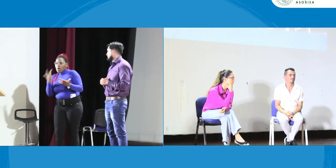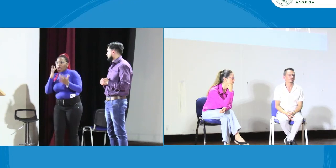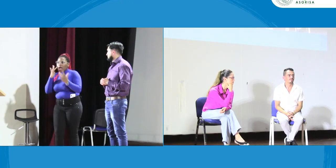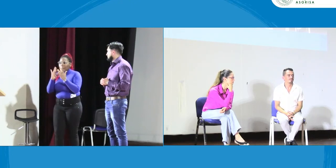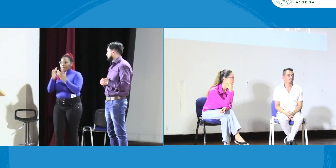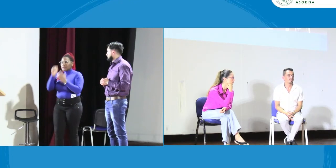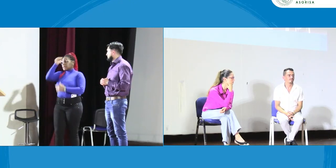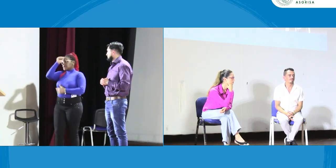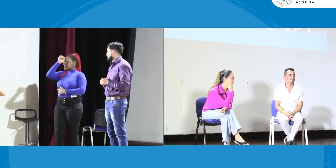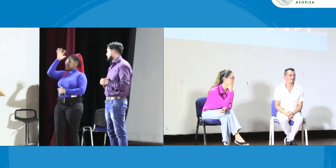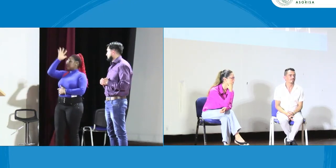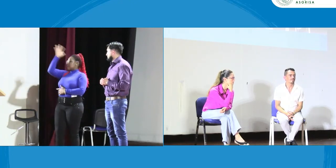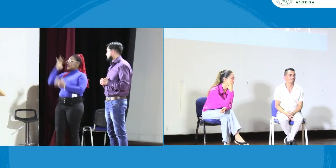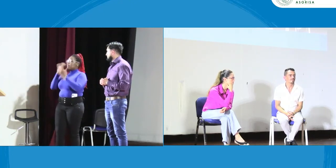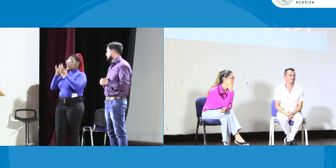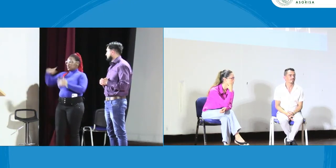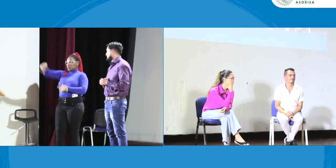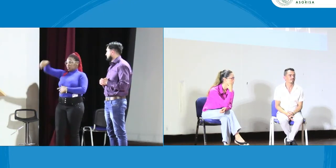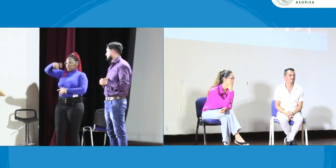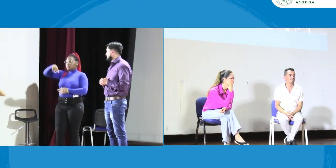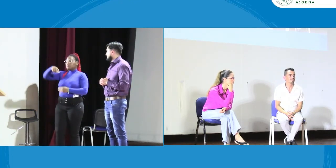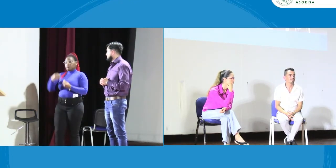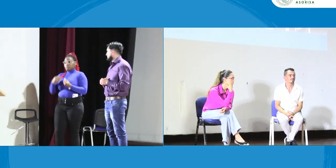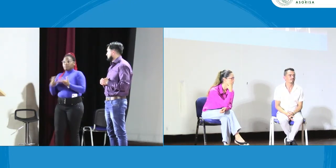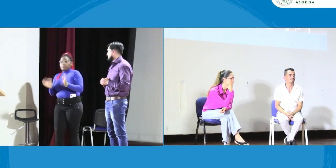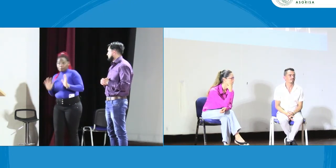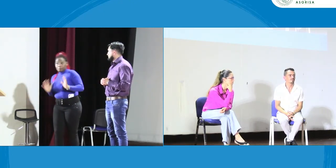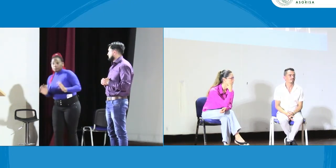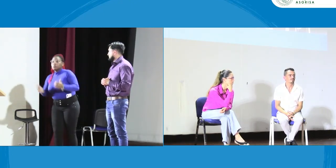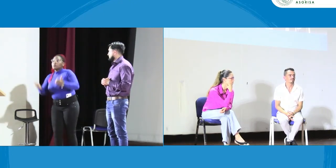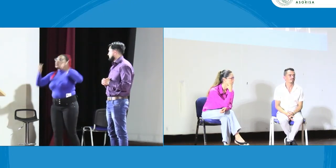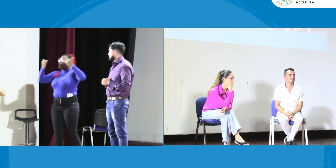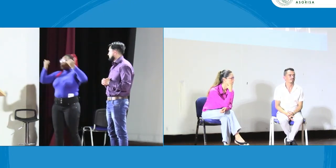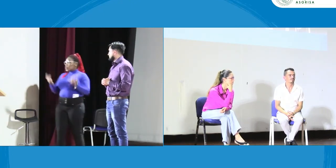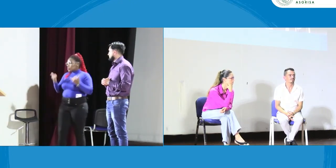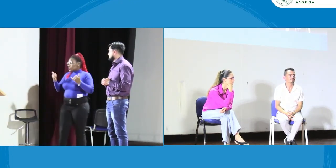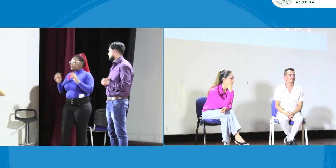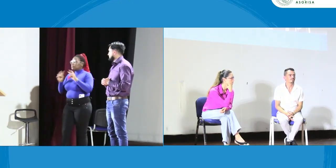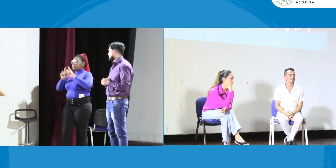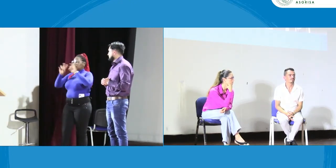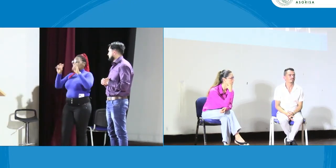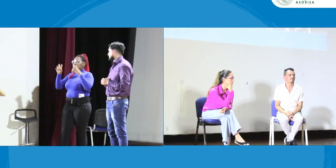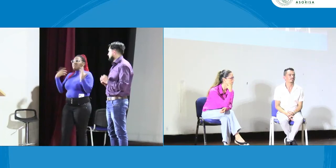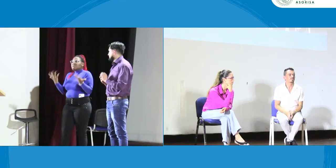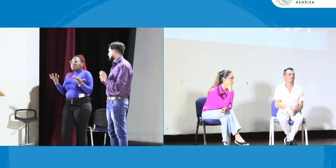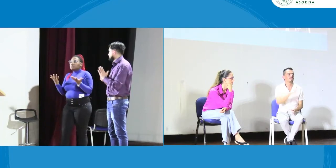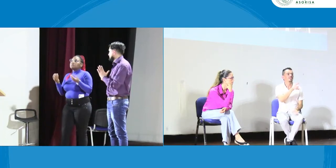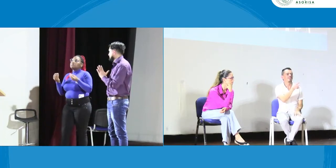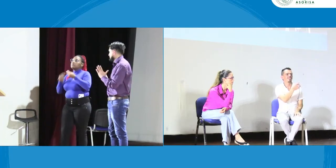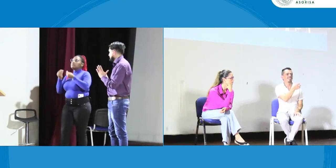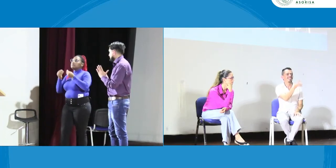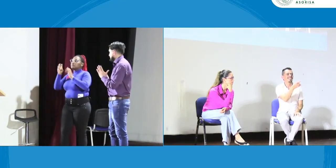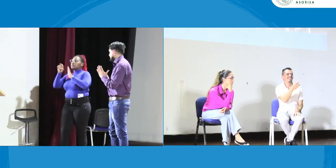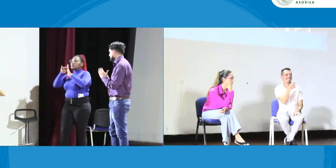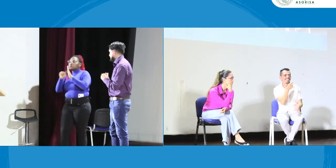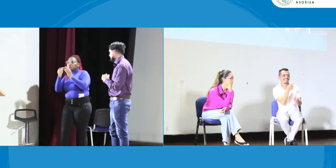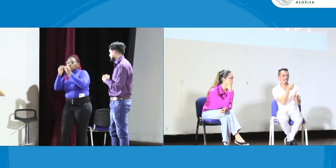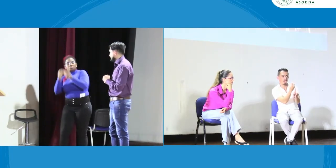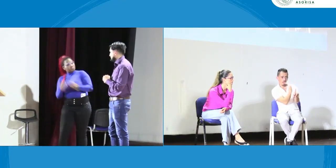conciencia de esto para el futuro, de esas didácticas y diferentes materiales que podemos usar. Pero entonces ahora arrancamos